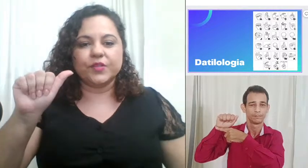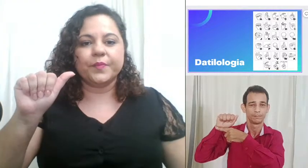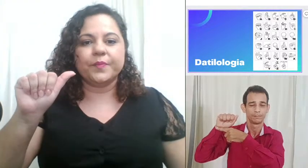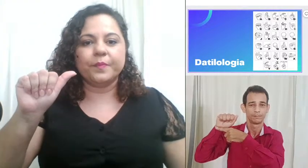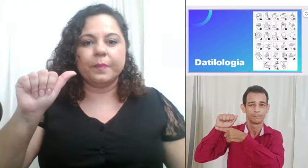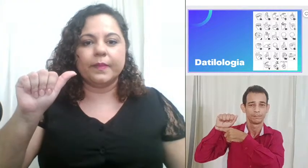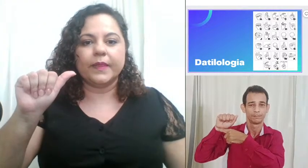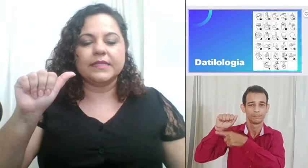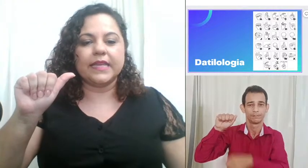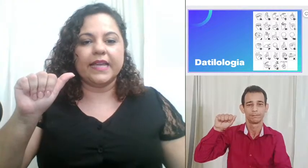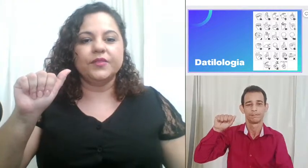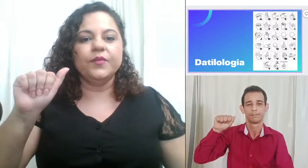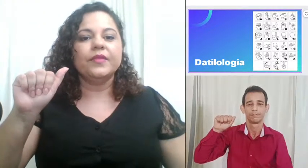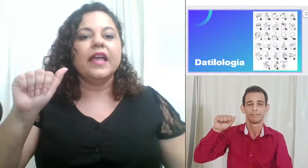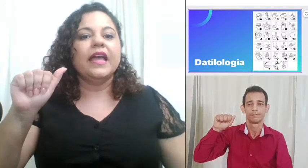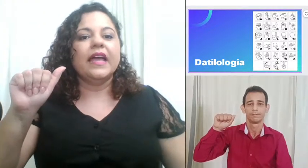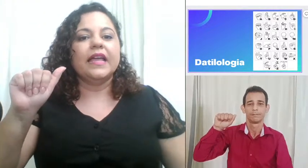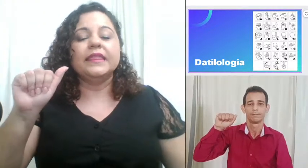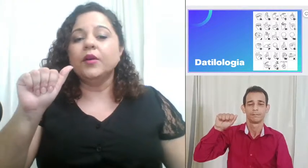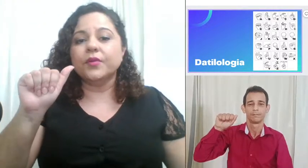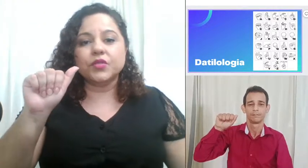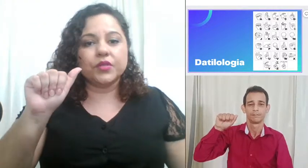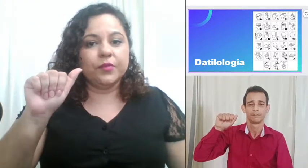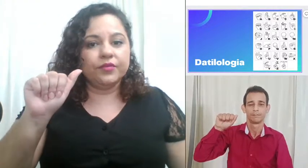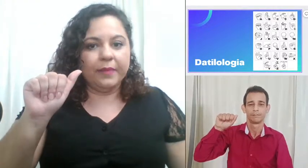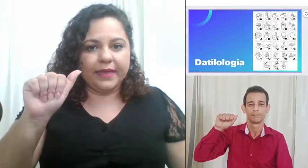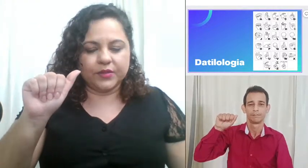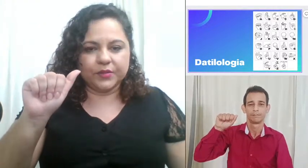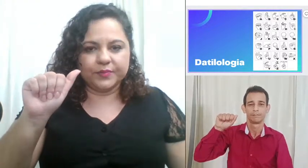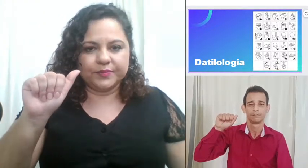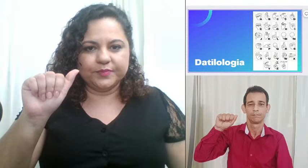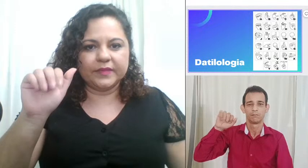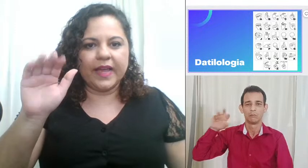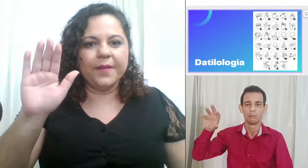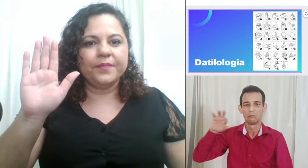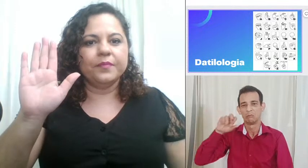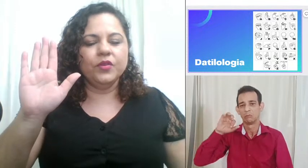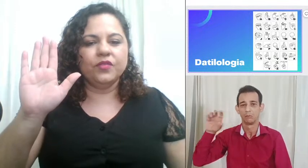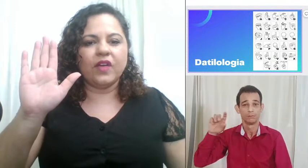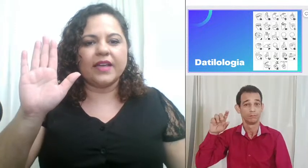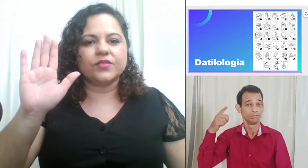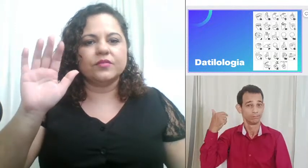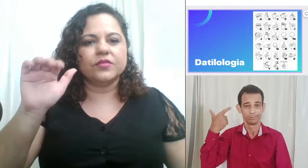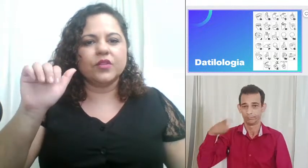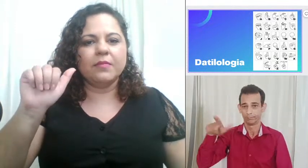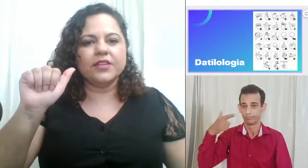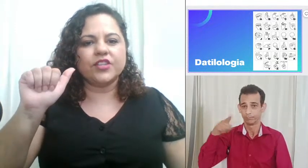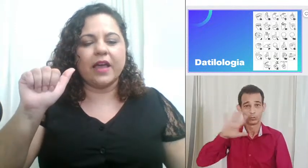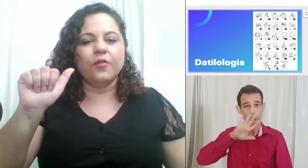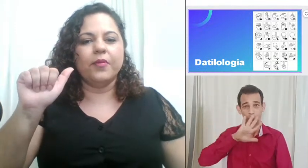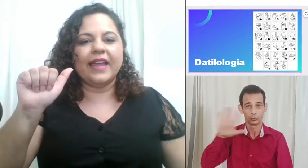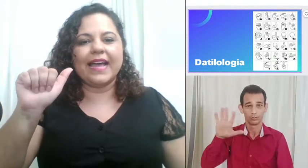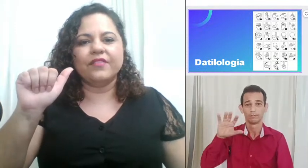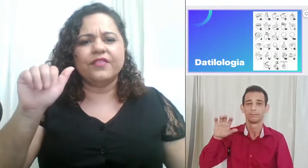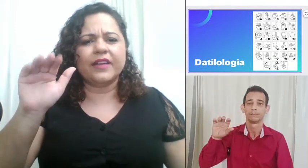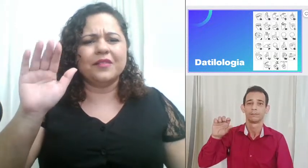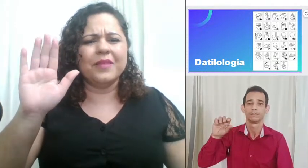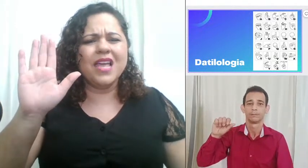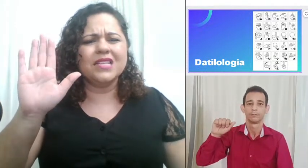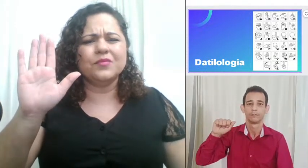certo não possui movimento tá muito fácil só abaixar o polegar vai ficar do mesmo